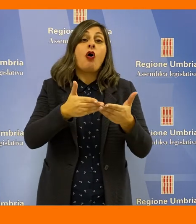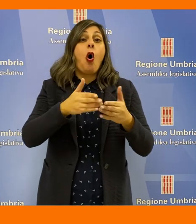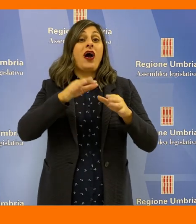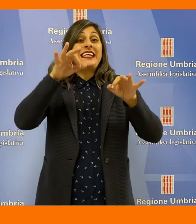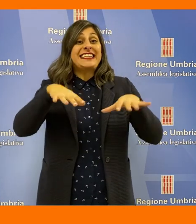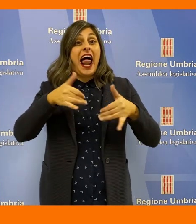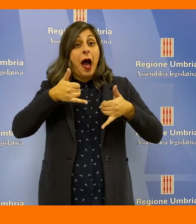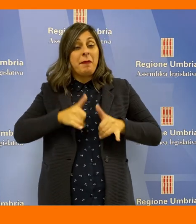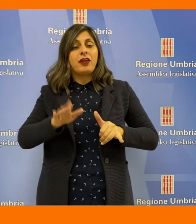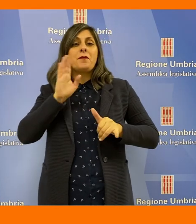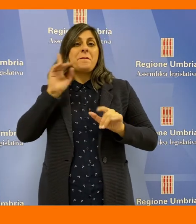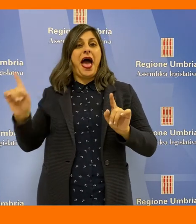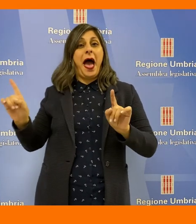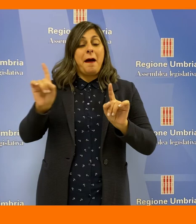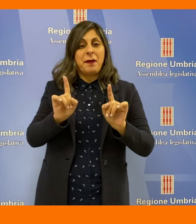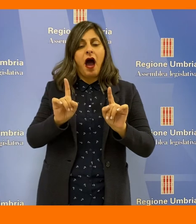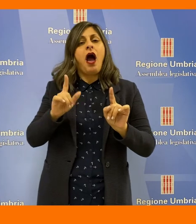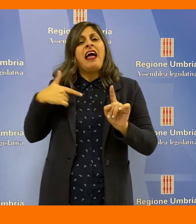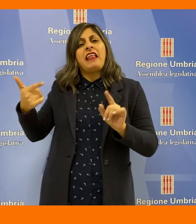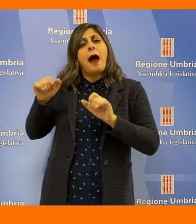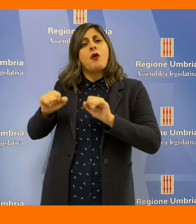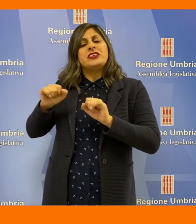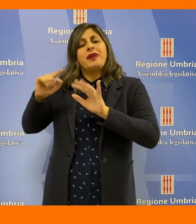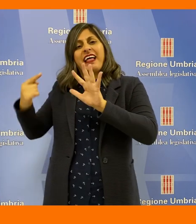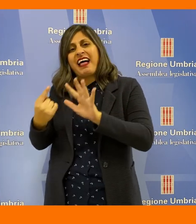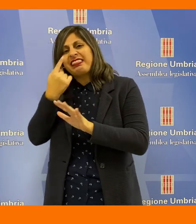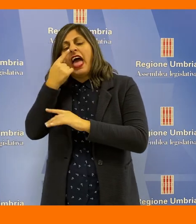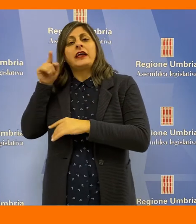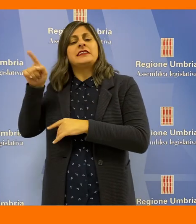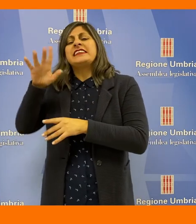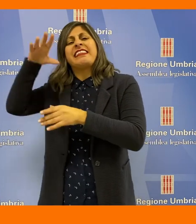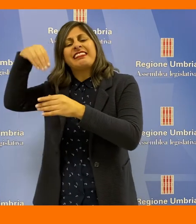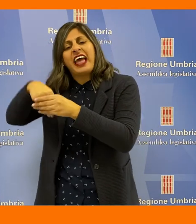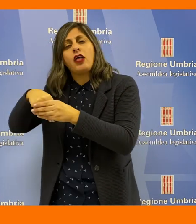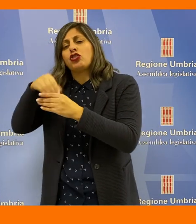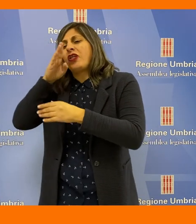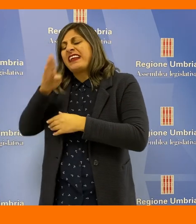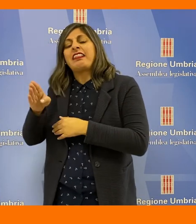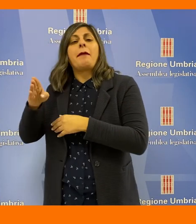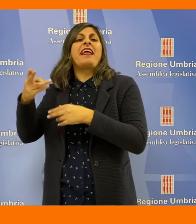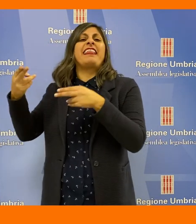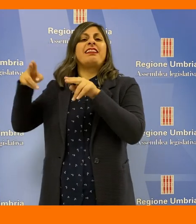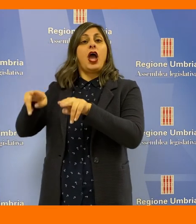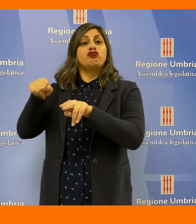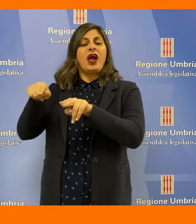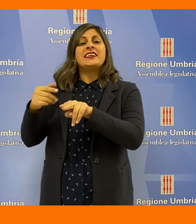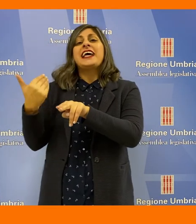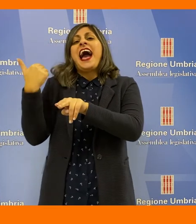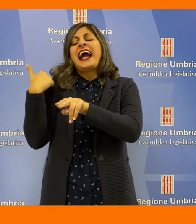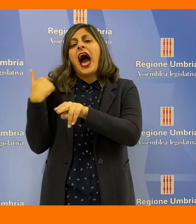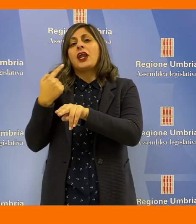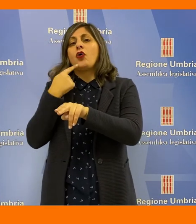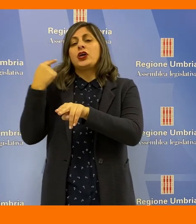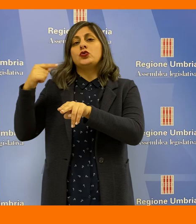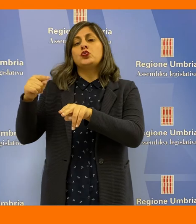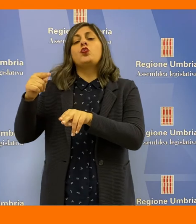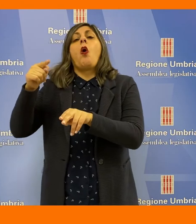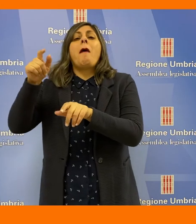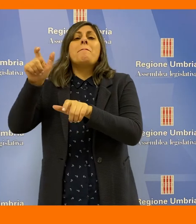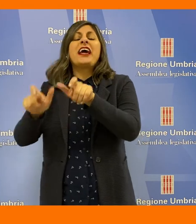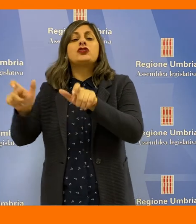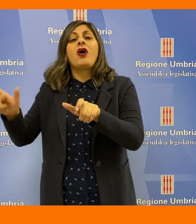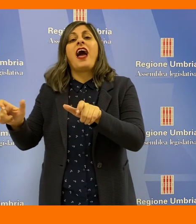parto permettendo loro di effettuare il test molecolare direttamente nelle unità operative di degenza a carico del